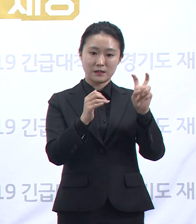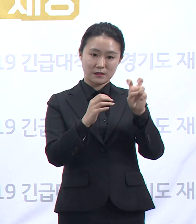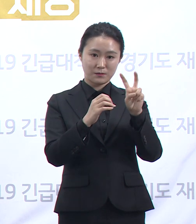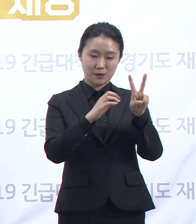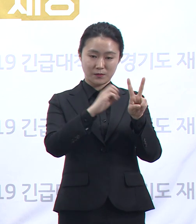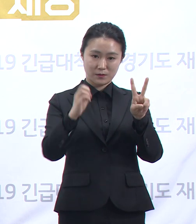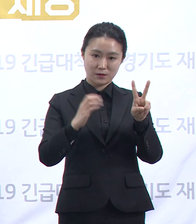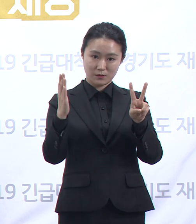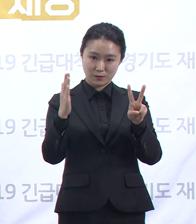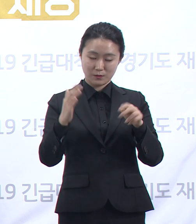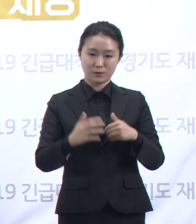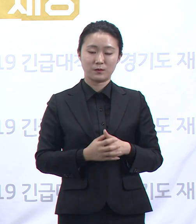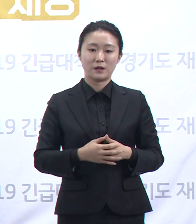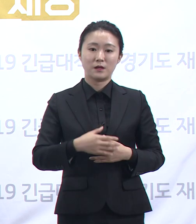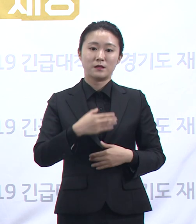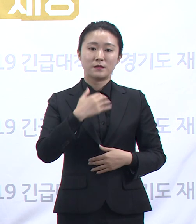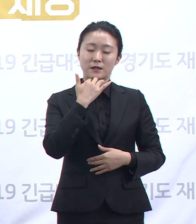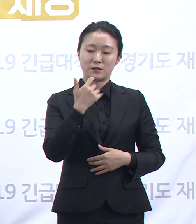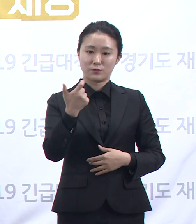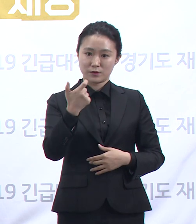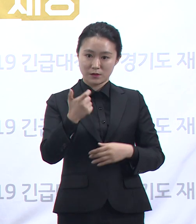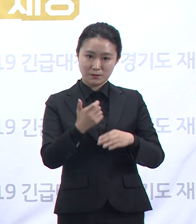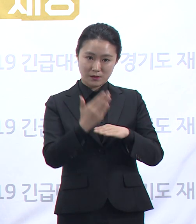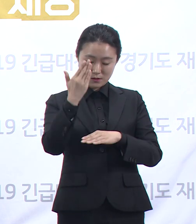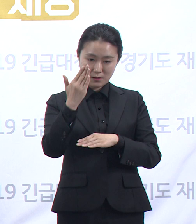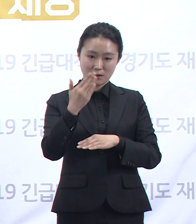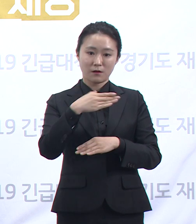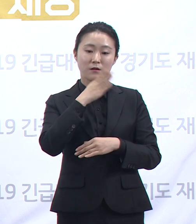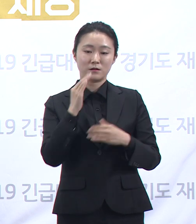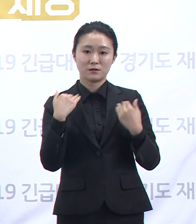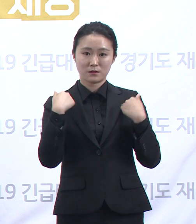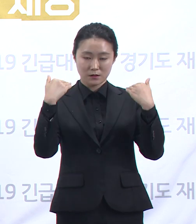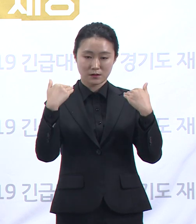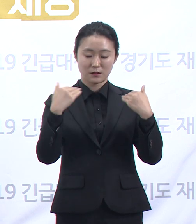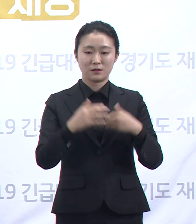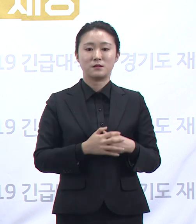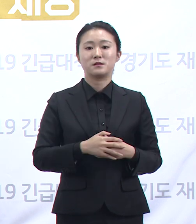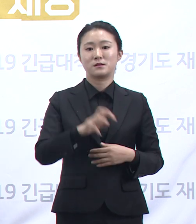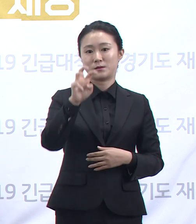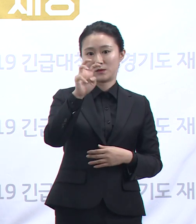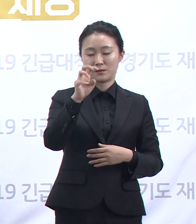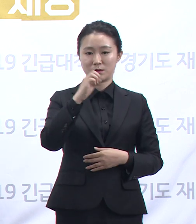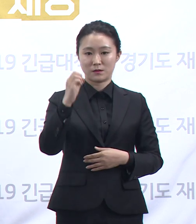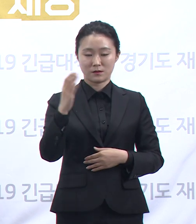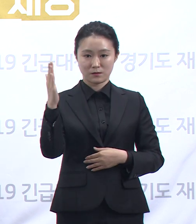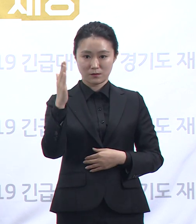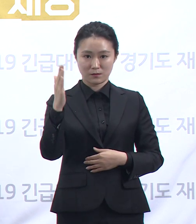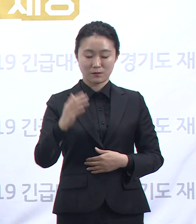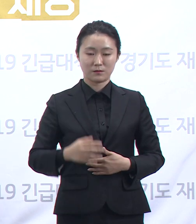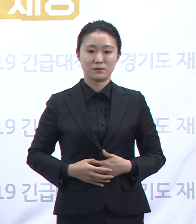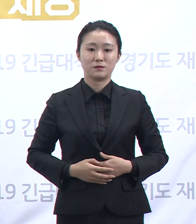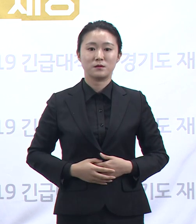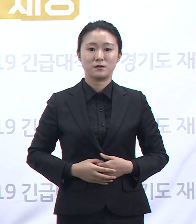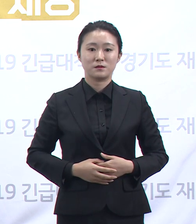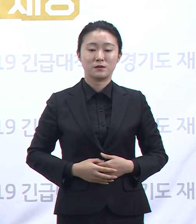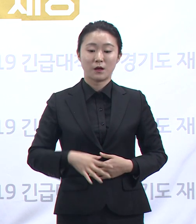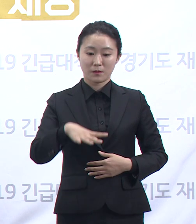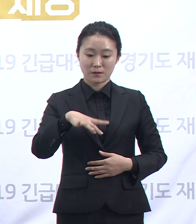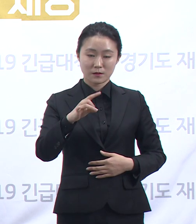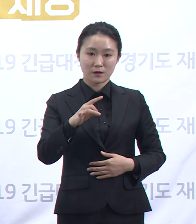%를 차지합니다. 도내 주요 확진 상황에 대해 말씀드리겠습니다. 먼저 의정부시